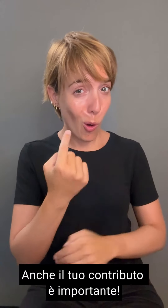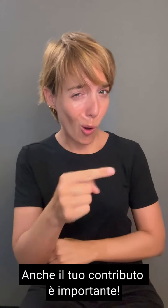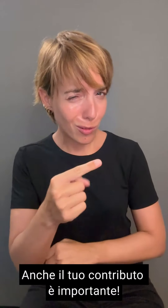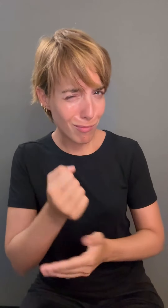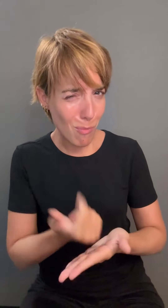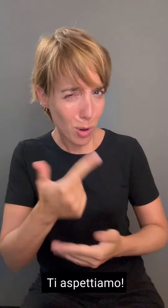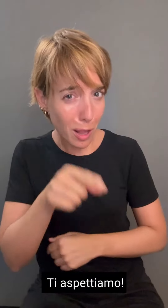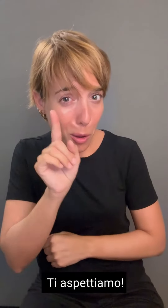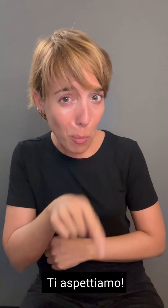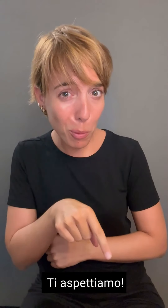Ti aspettiamo!